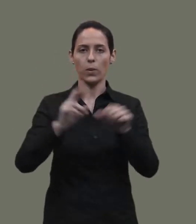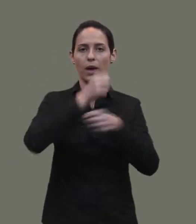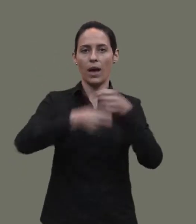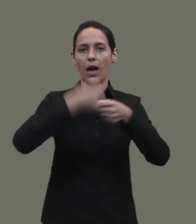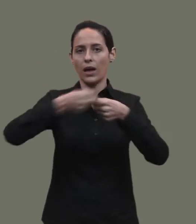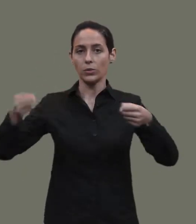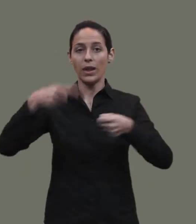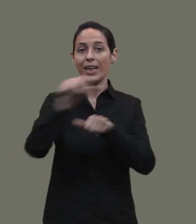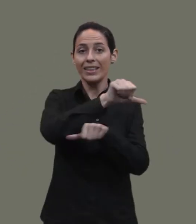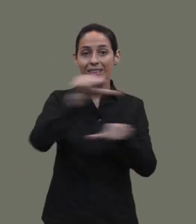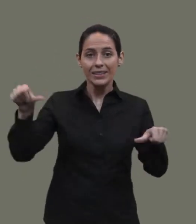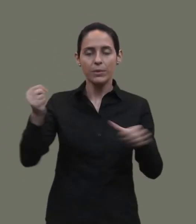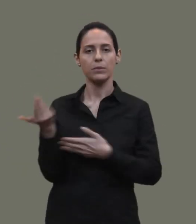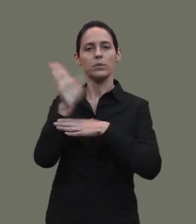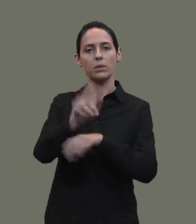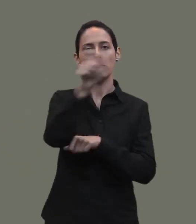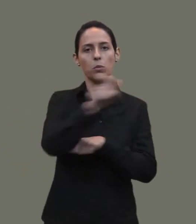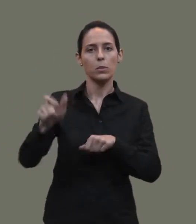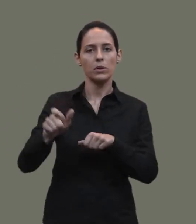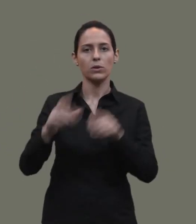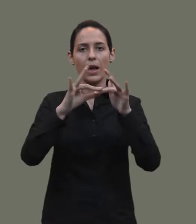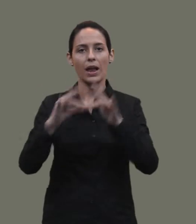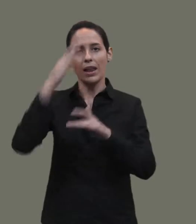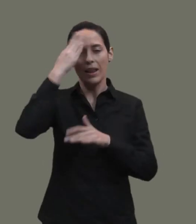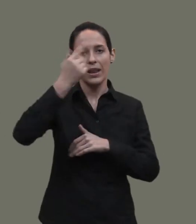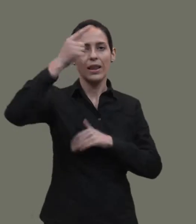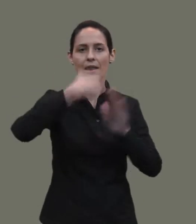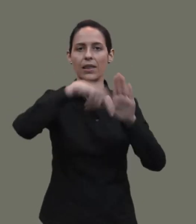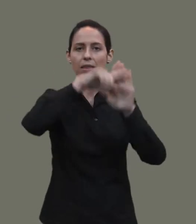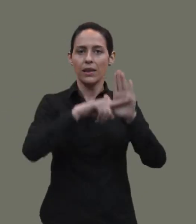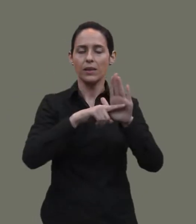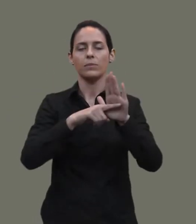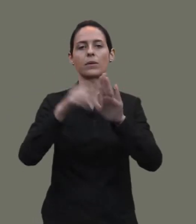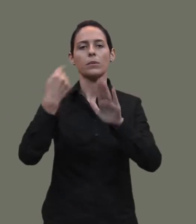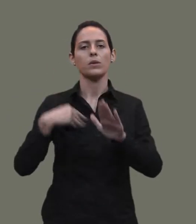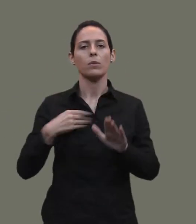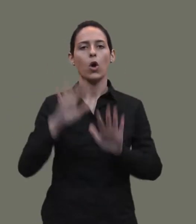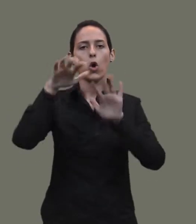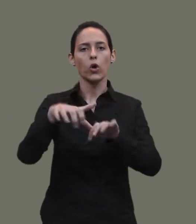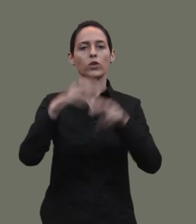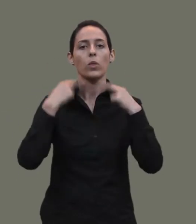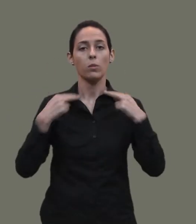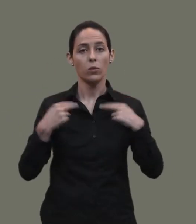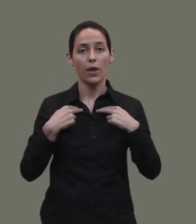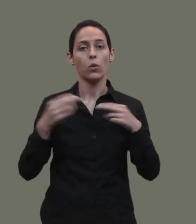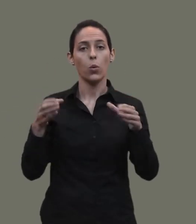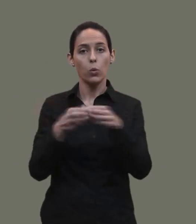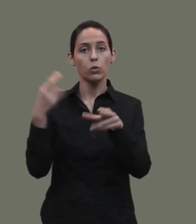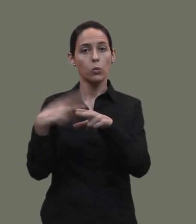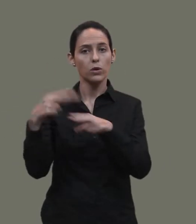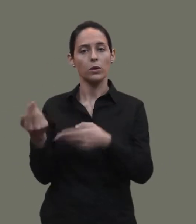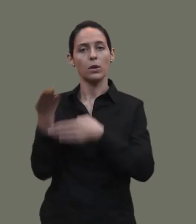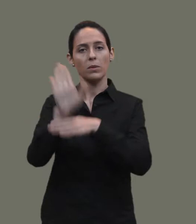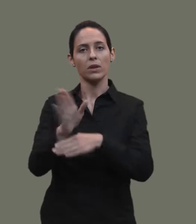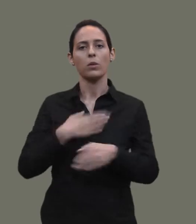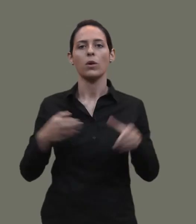les acercamos a las personas que lideran la lista al Congreso de los Diputados de las formaciones políticas con representación en la Junta General del